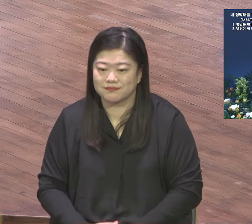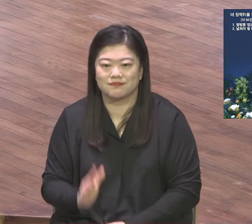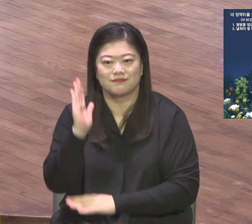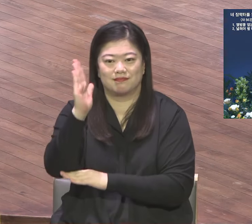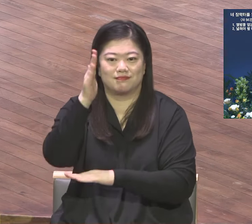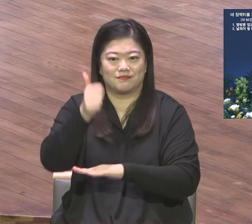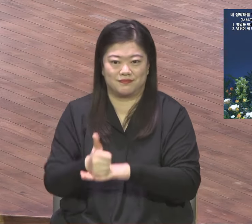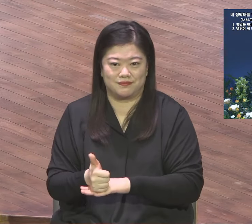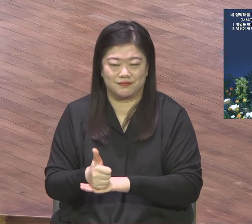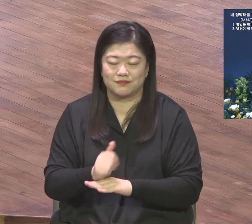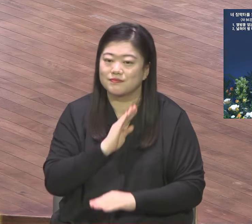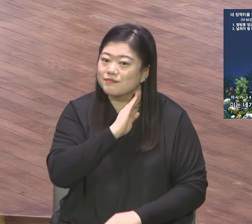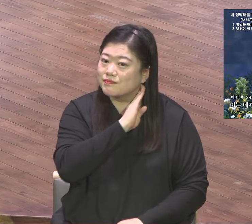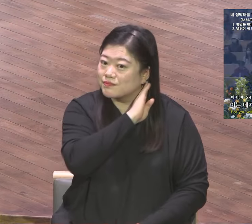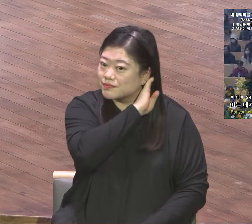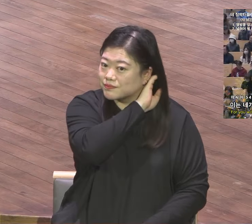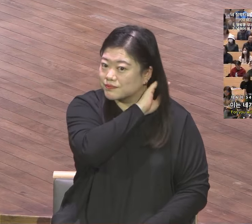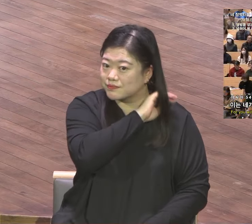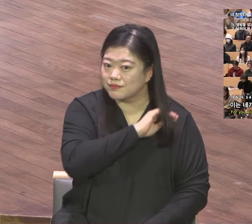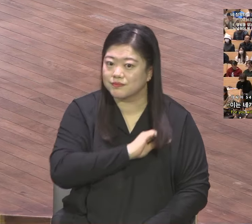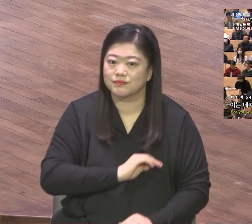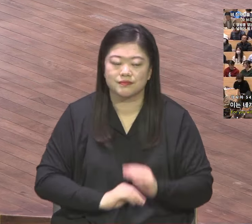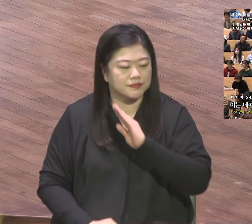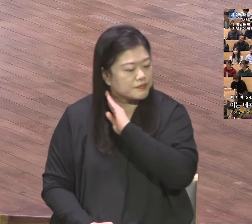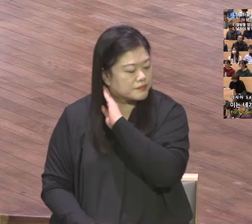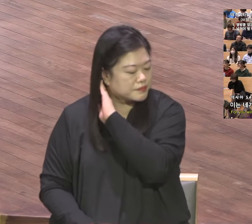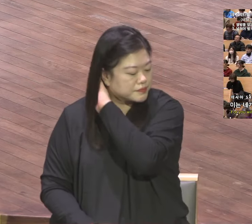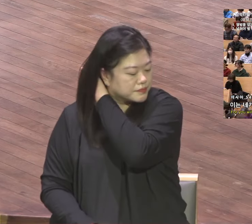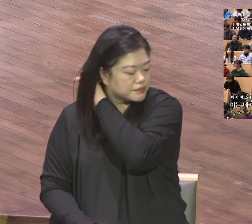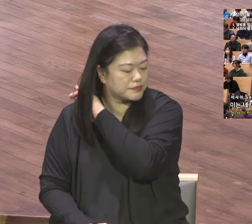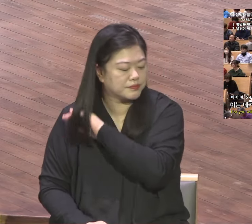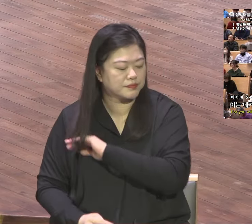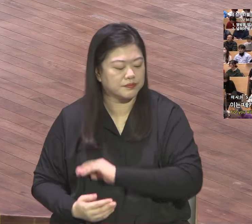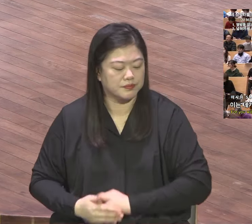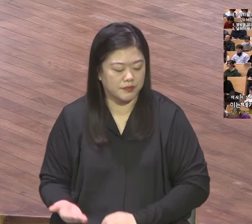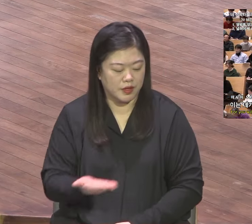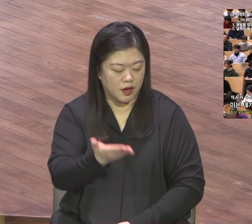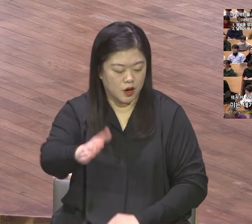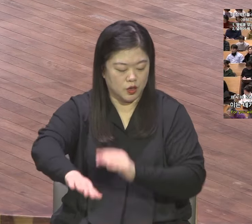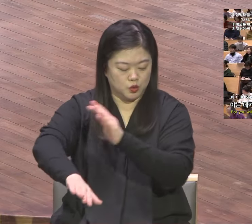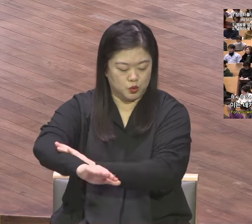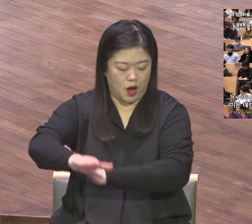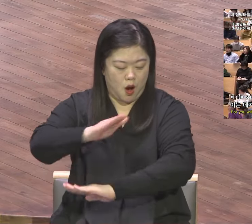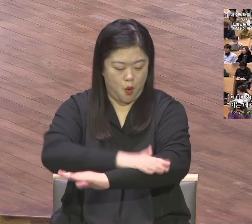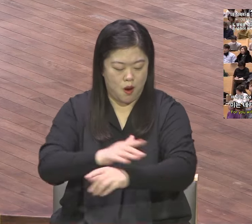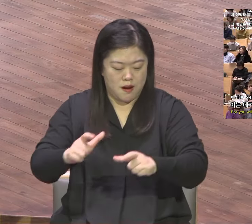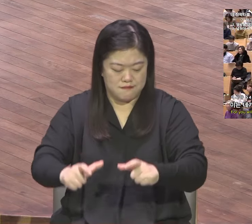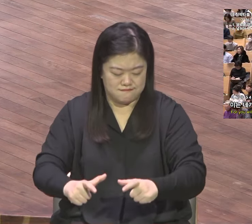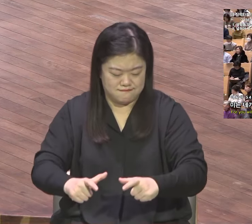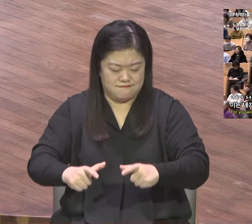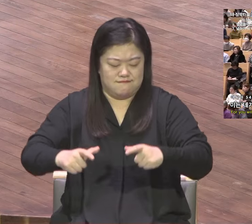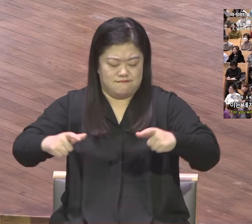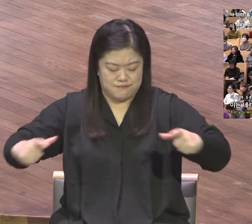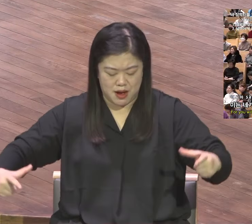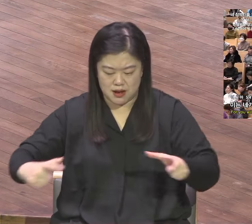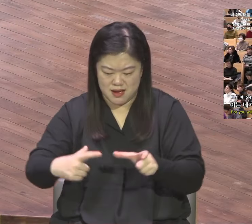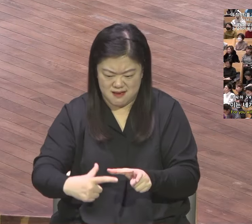3절을 읽습니다 너희는 너 좌우로 퍼지며 너 자손은 열방을 얻으며